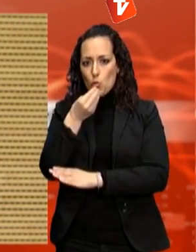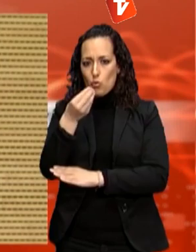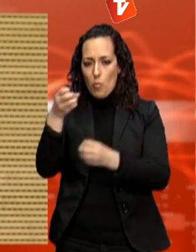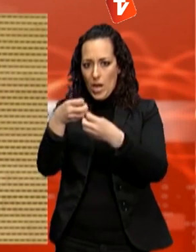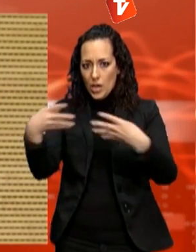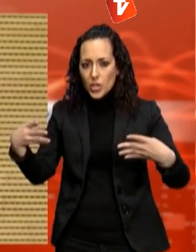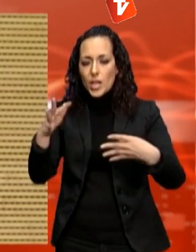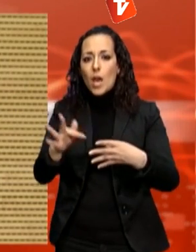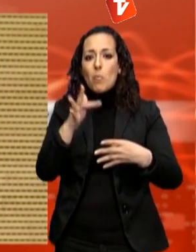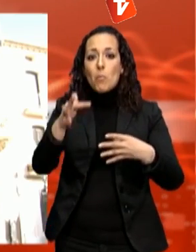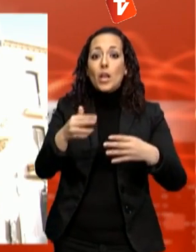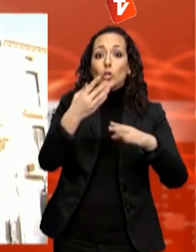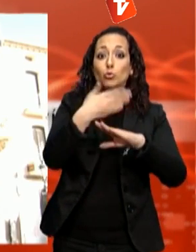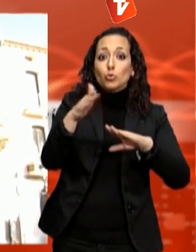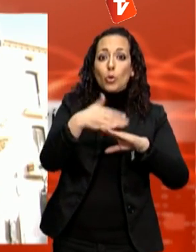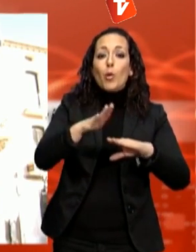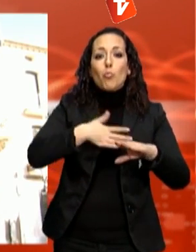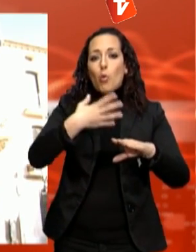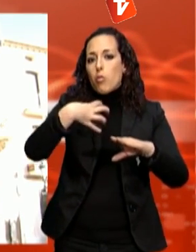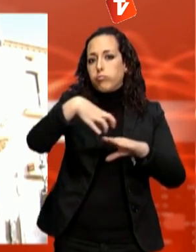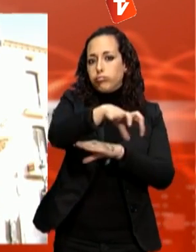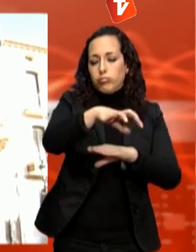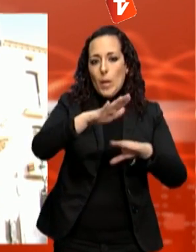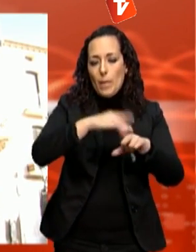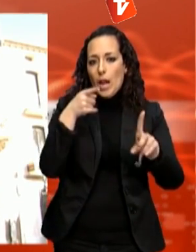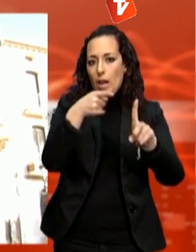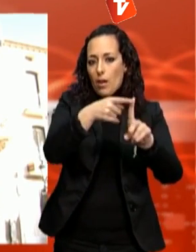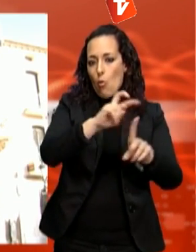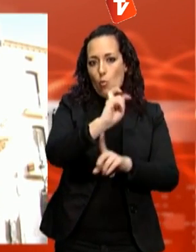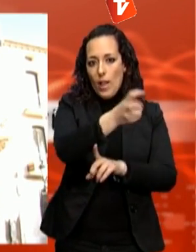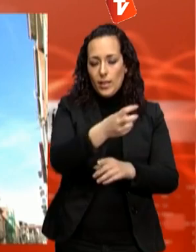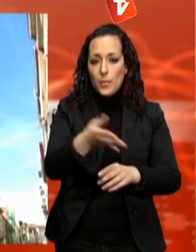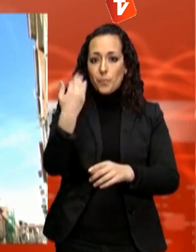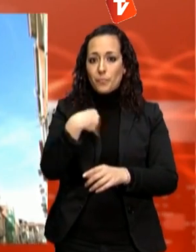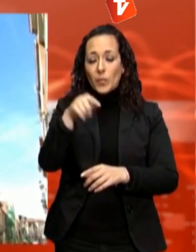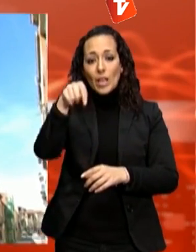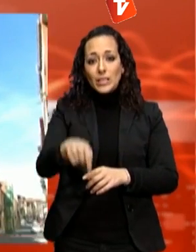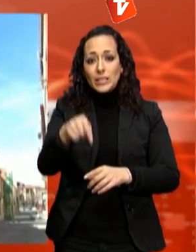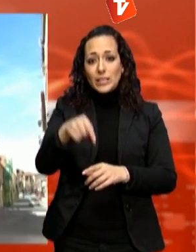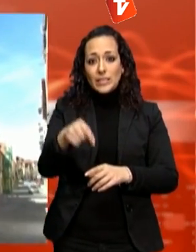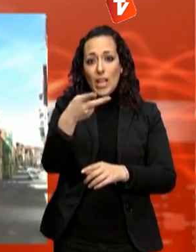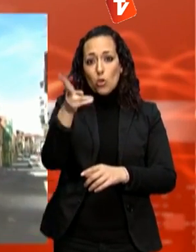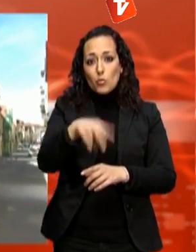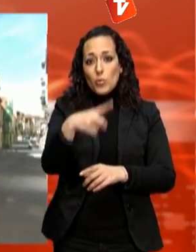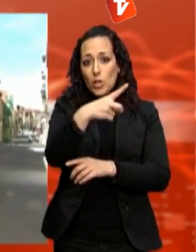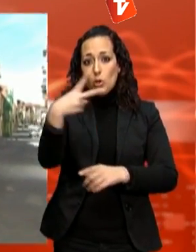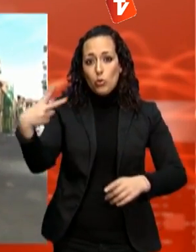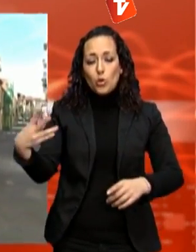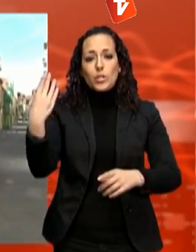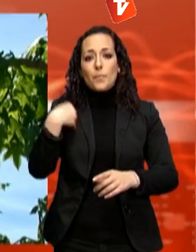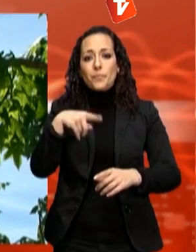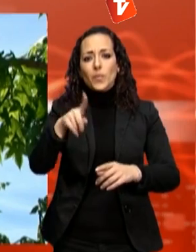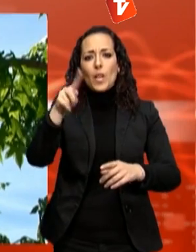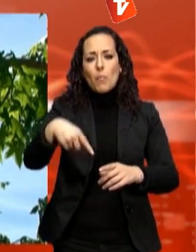puguin ser més prioritaris. L'estalvi econòmic aconseguit el 2012 en els edificis municipals ha superat els 112.000 euros i en l